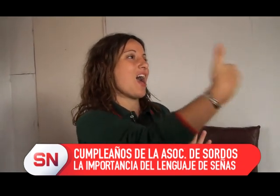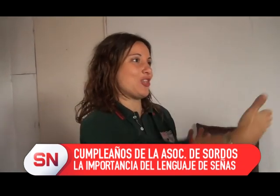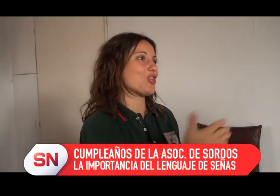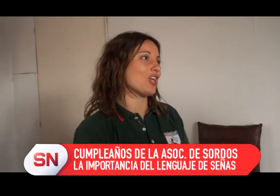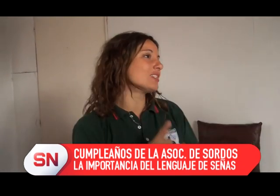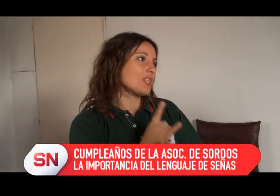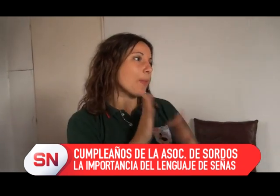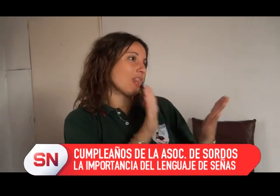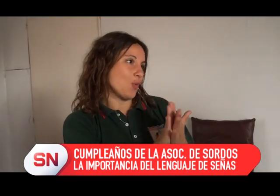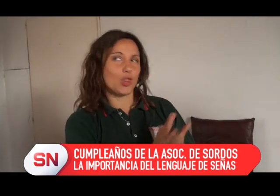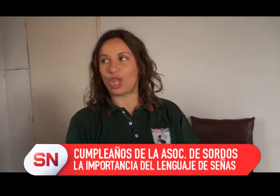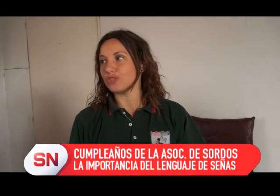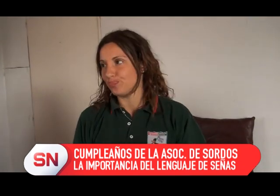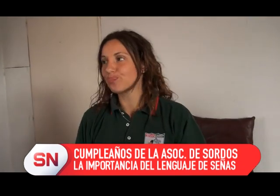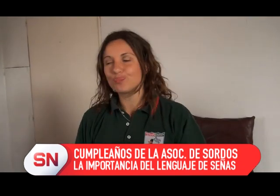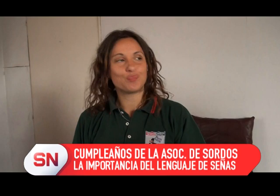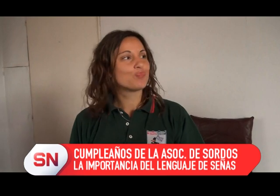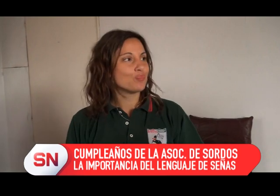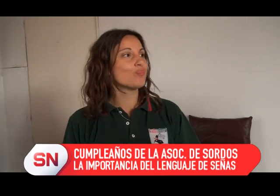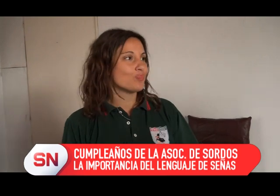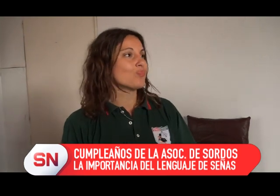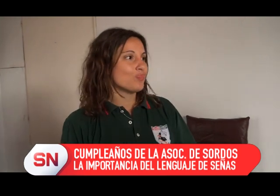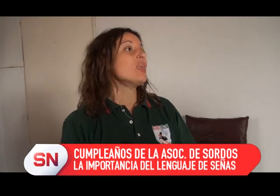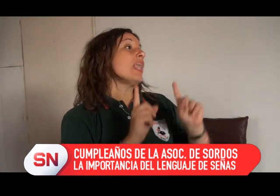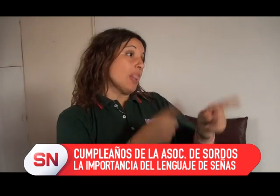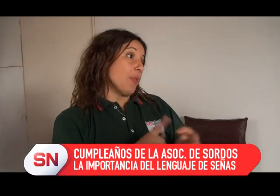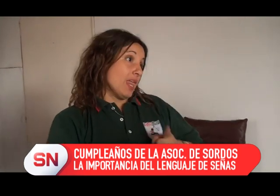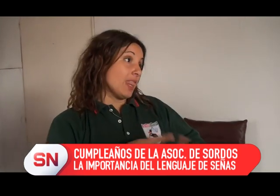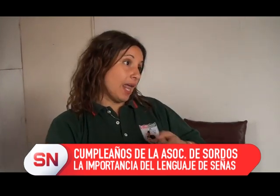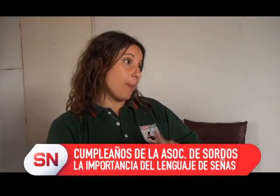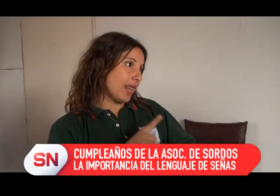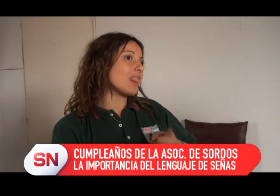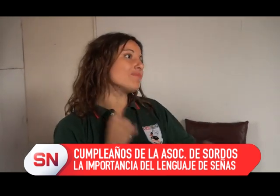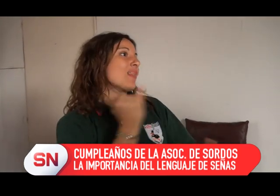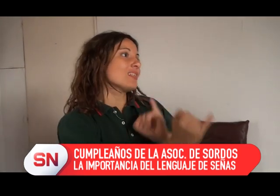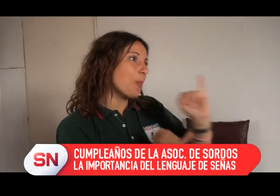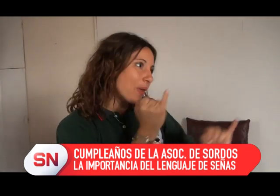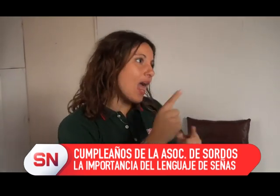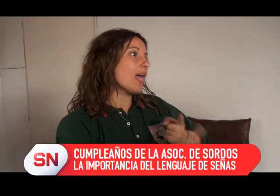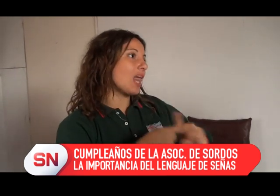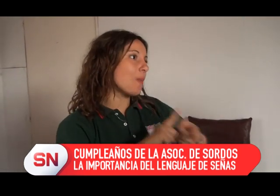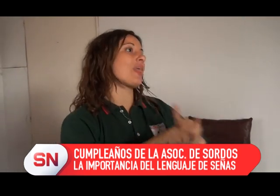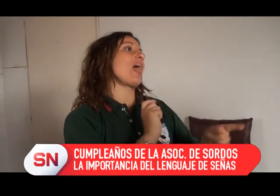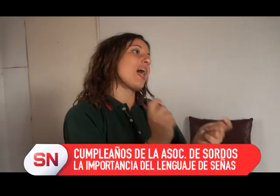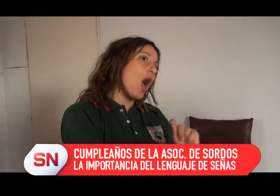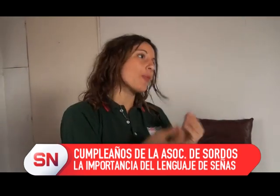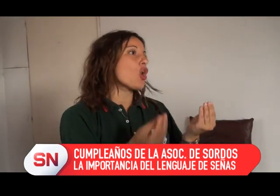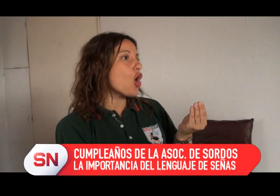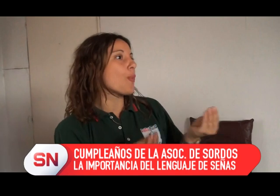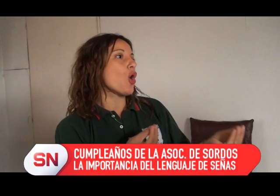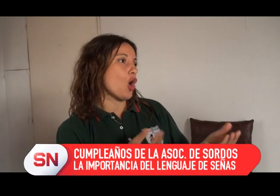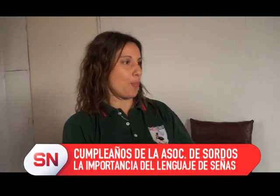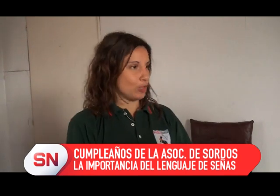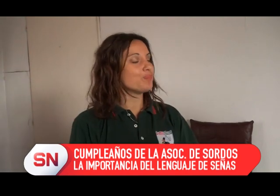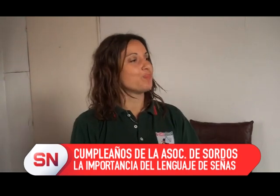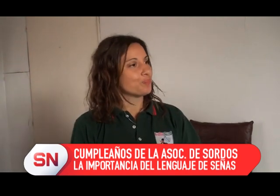nivel nacional, todas asociaciones, y trabajan en conjunto y para que se enseñen medianamente todo igual. Los